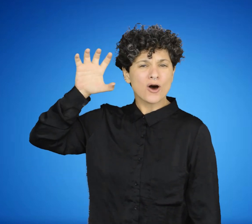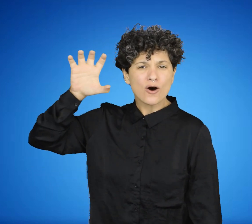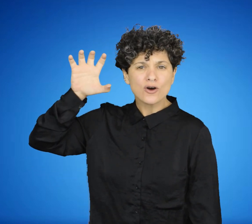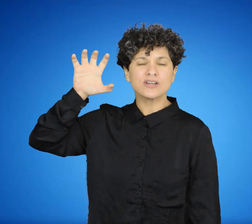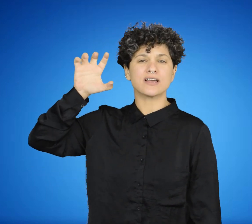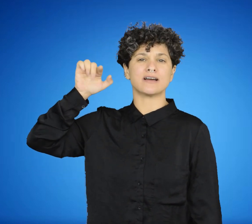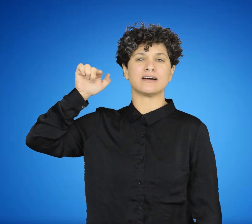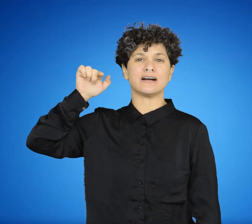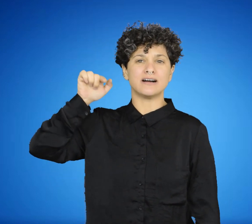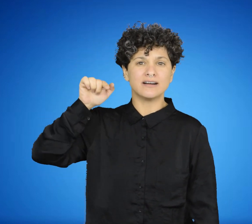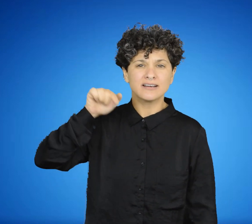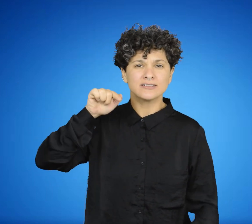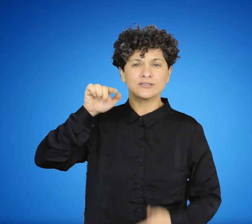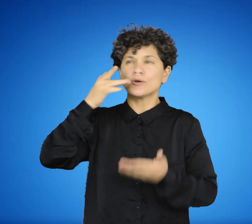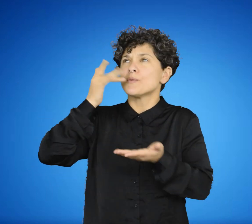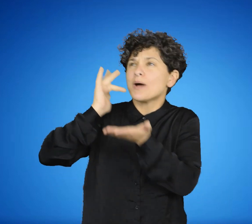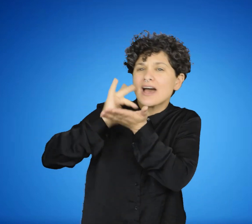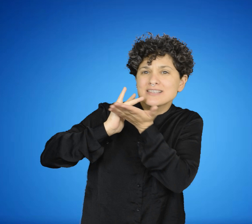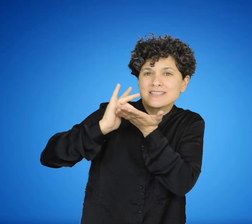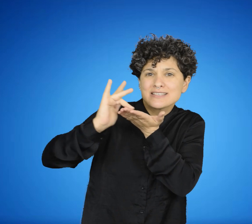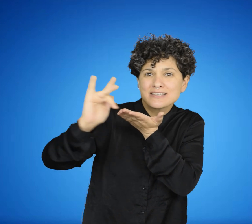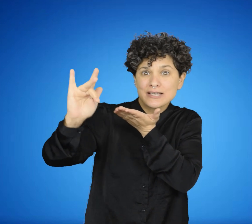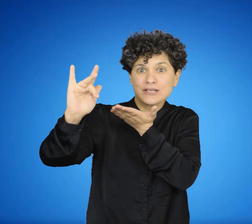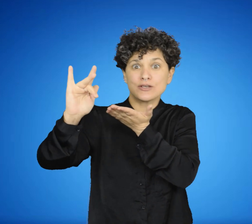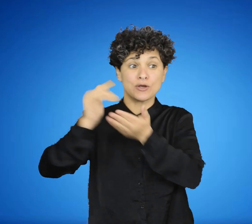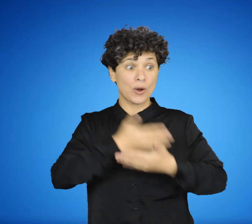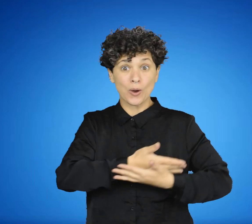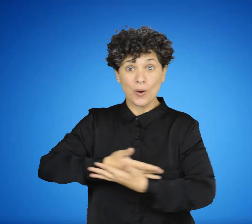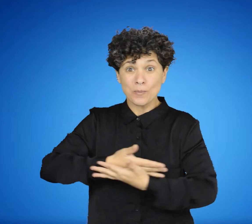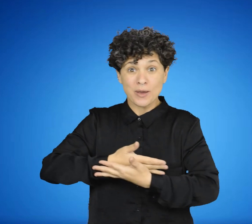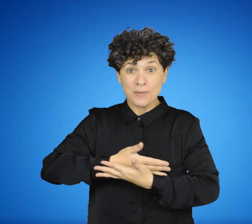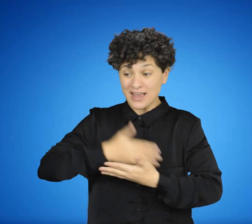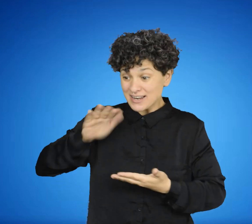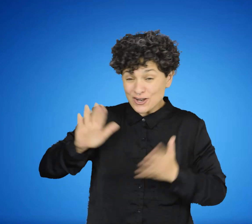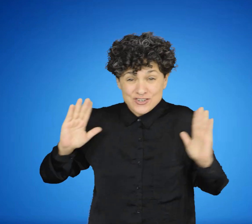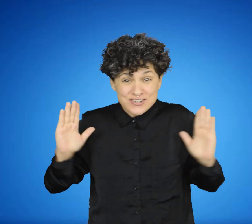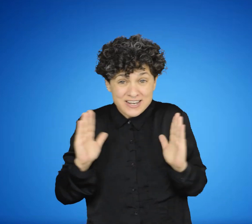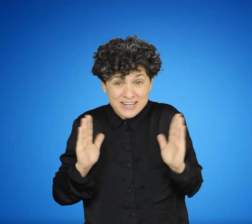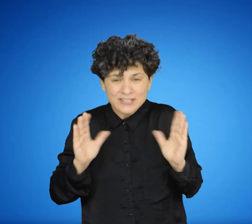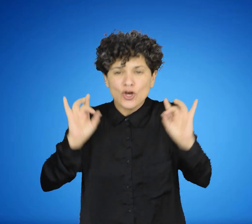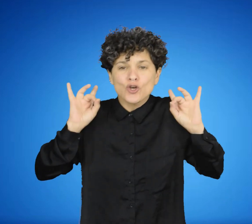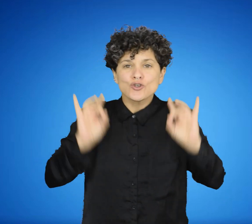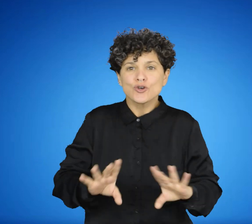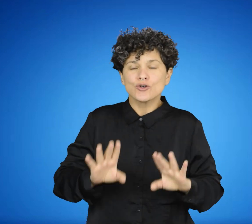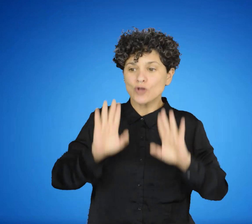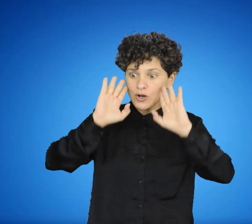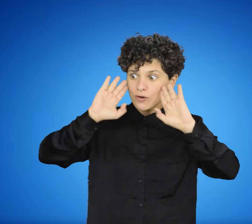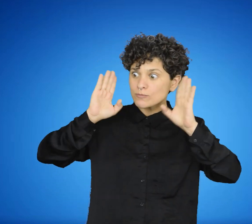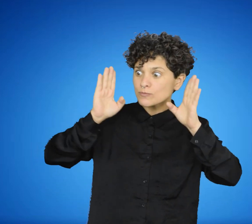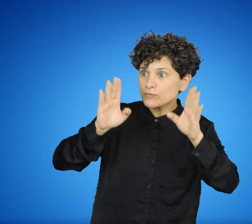dureza, la blandura, el peso y la ligereza de los cuerpos, a juzgar de su tamaño, de su figura y